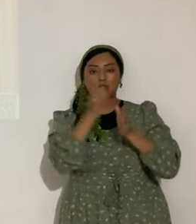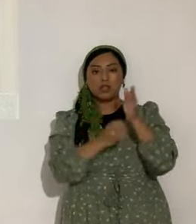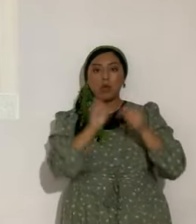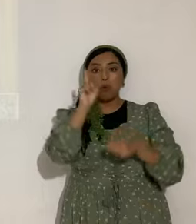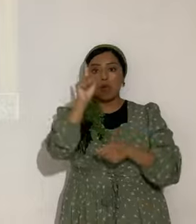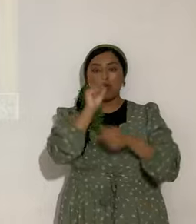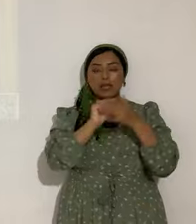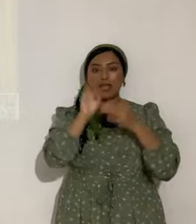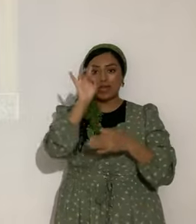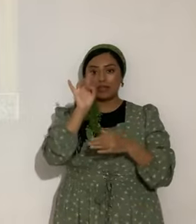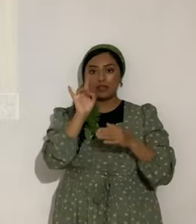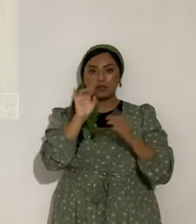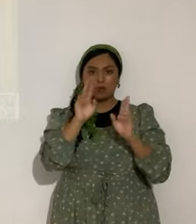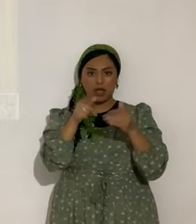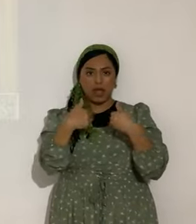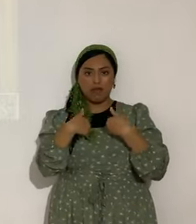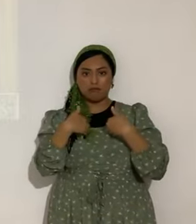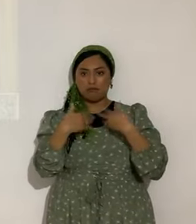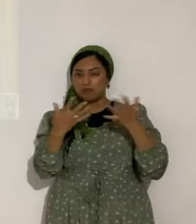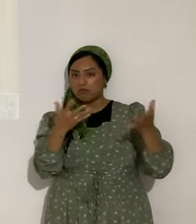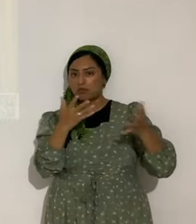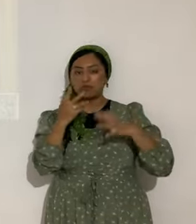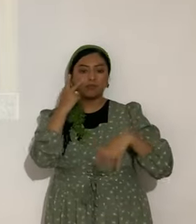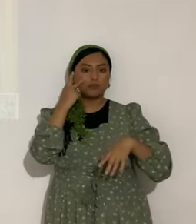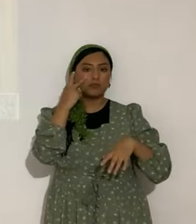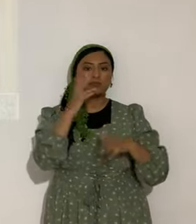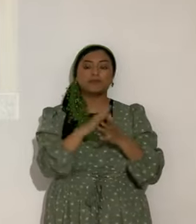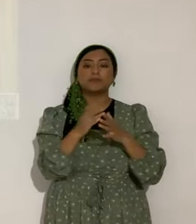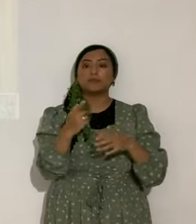no sé si lo tengan ya. Perfecto. Dice así.